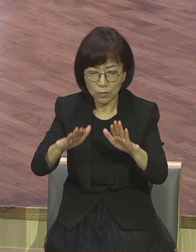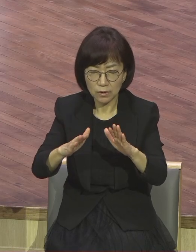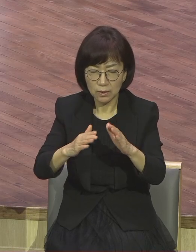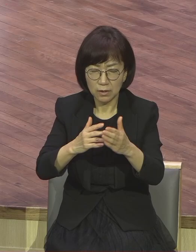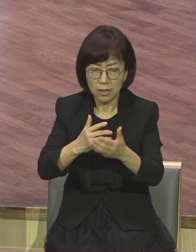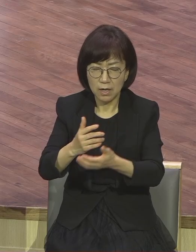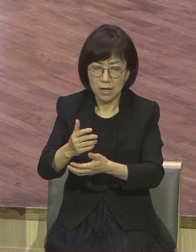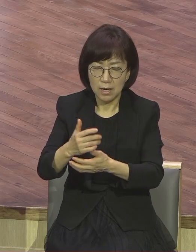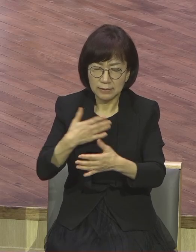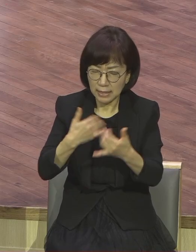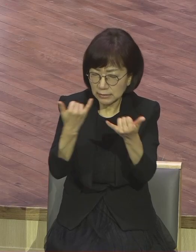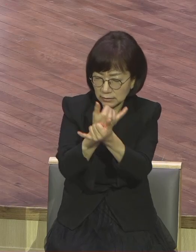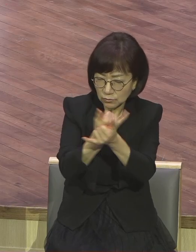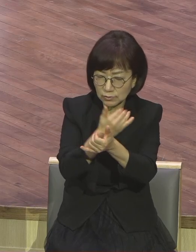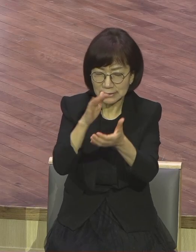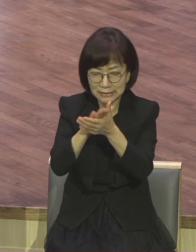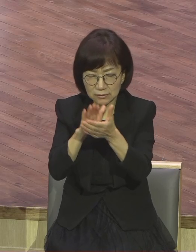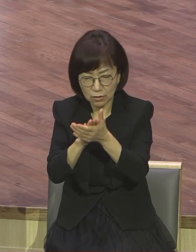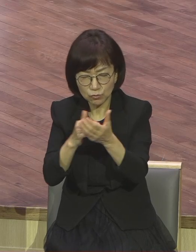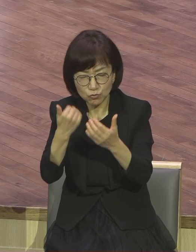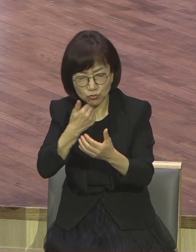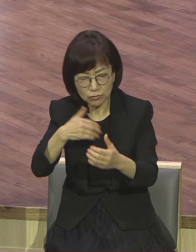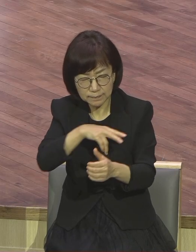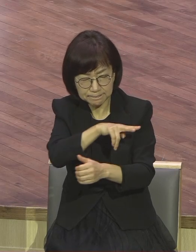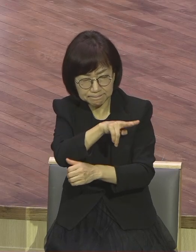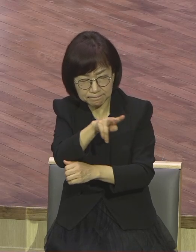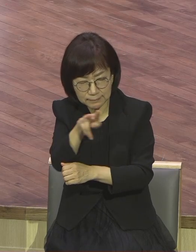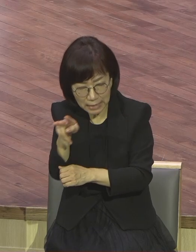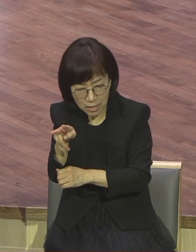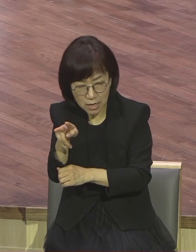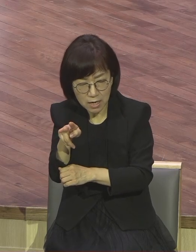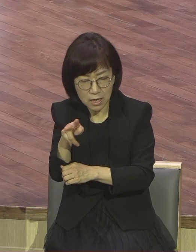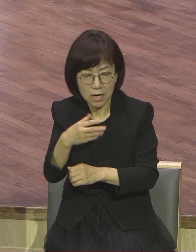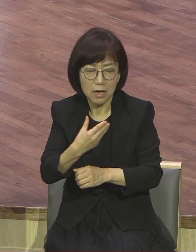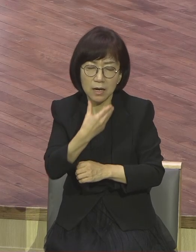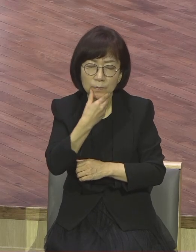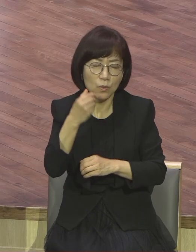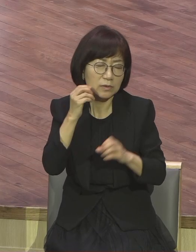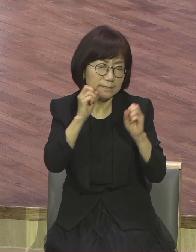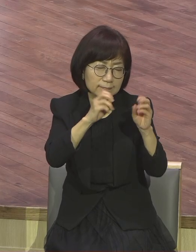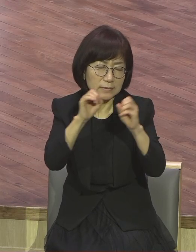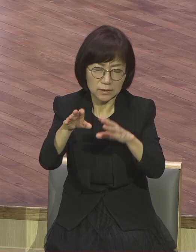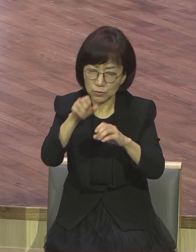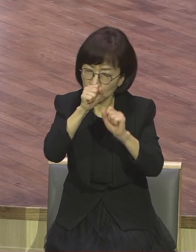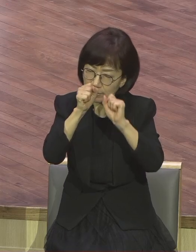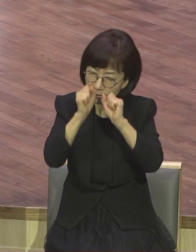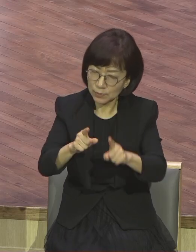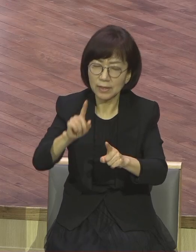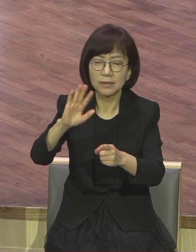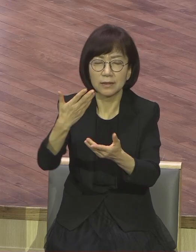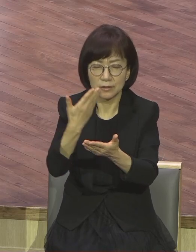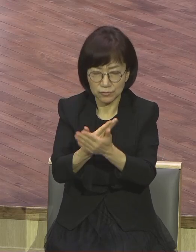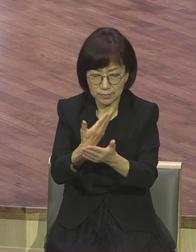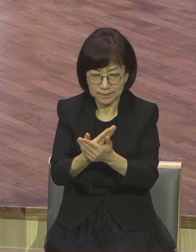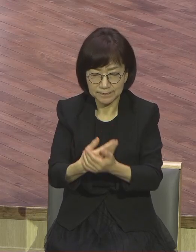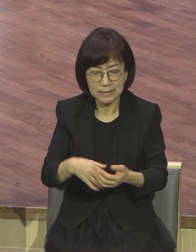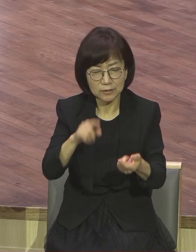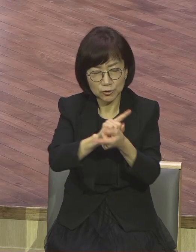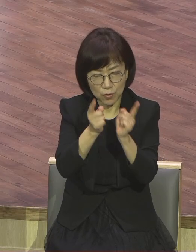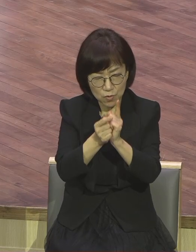돌아보면서 구원업교로 작성된 자들에게 봄을 증가할 수 있는 기회가 되어서 내가 살고 너가 살고 현장에 사는 역사가